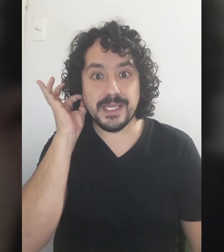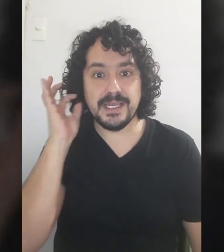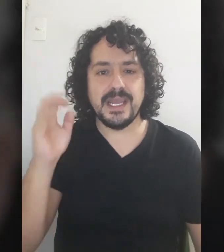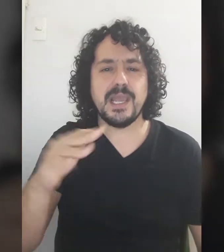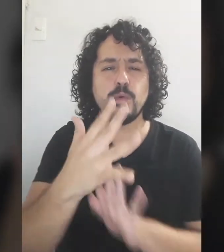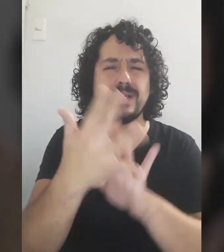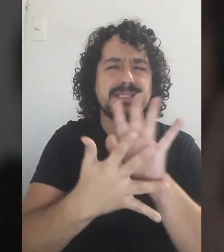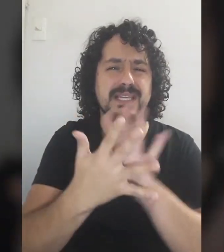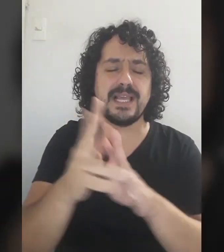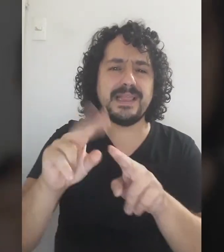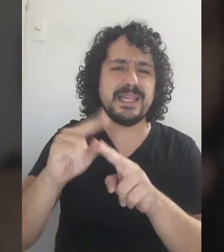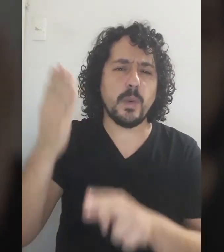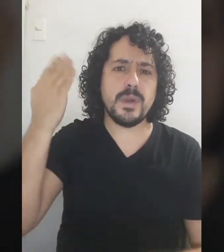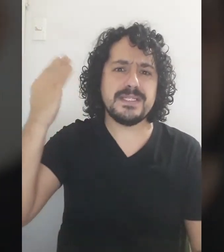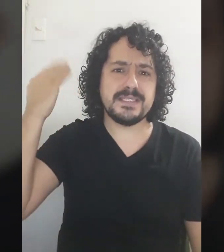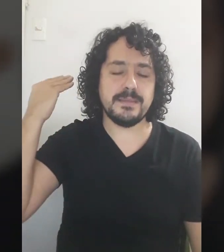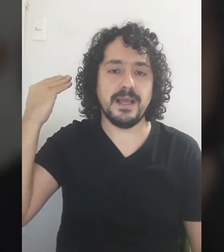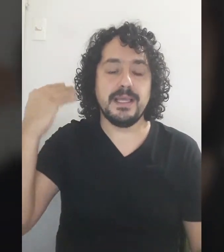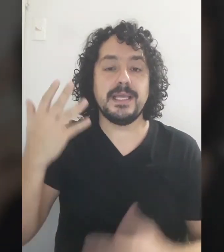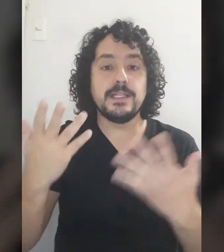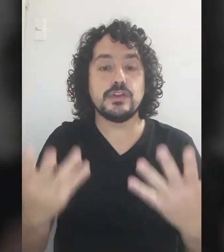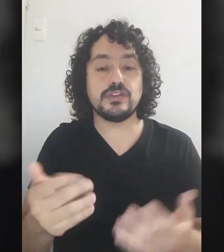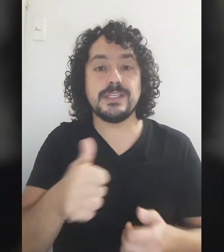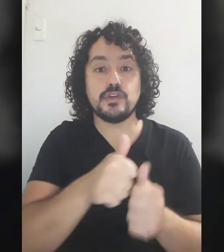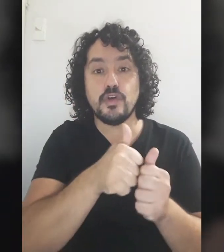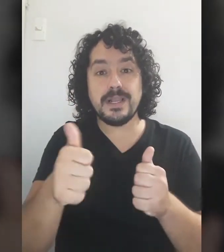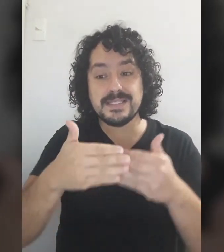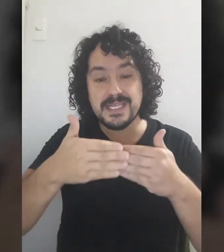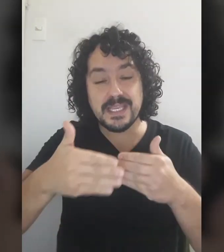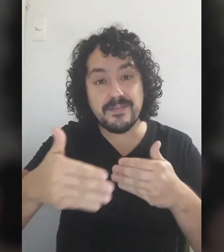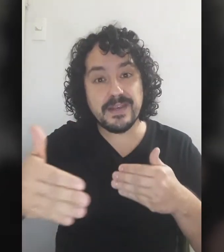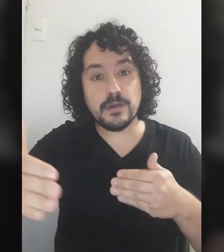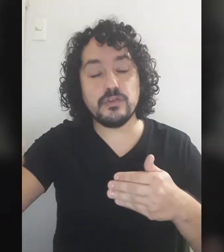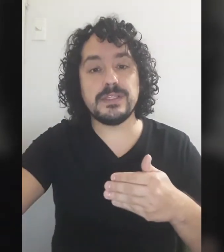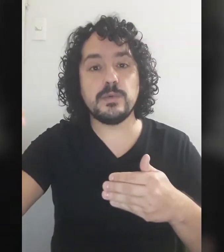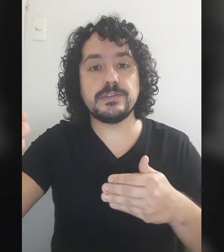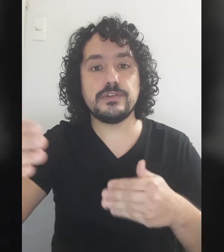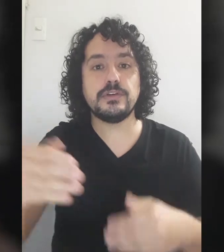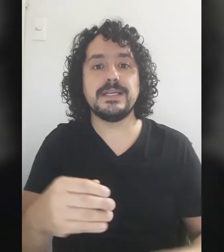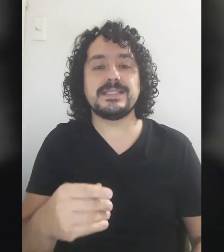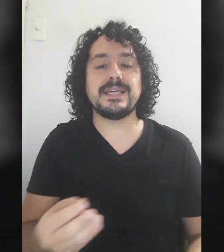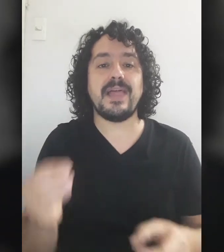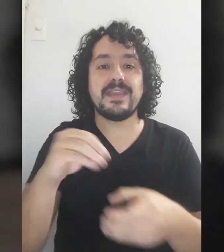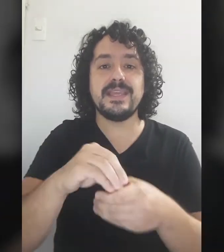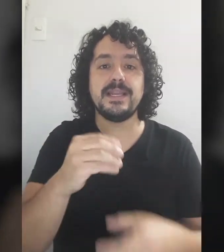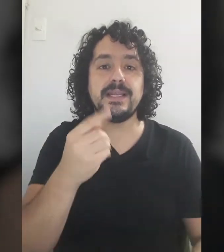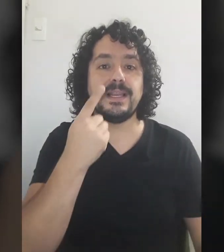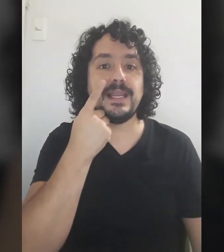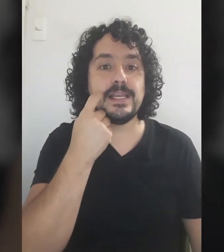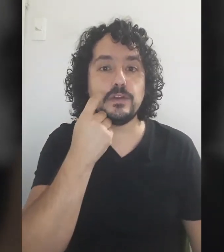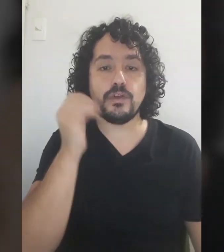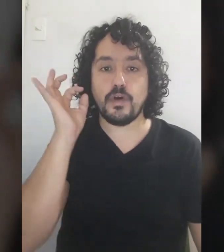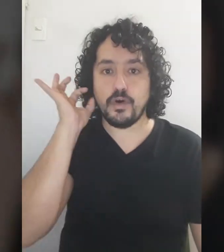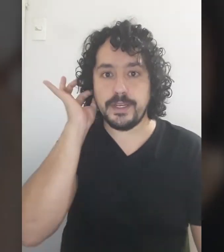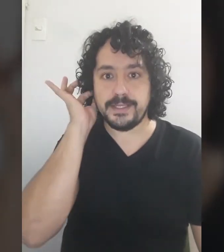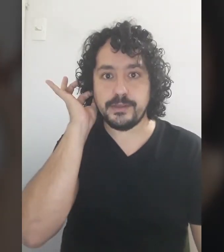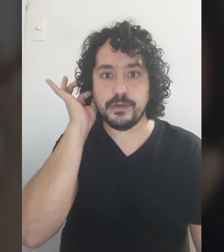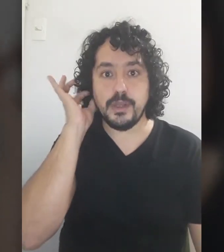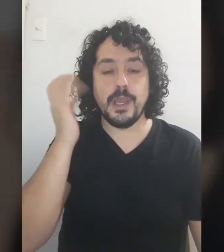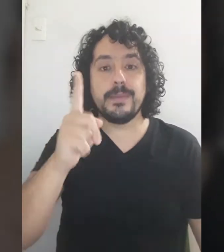Es una seña antiguísima Entonces todas las señas que vienen a continuación Se adquieren esto o esto Pero